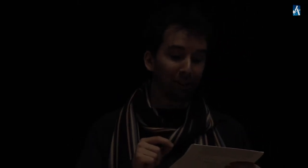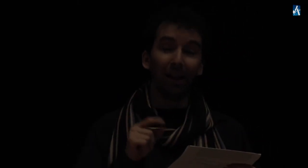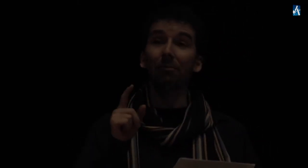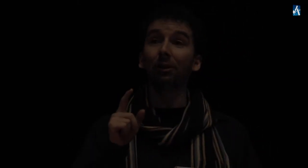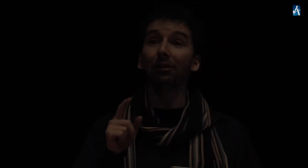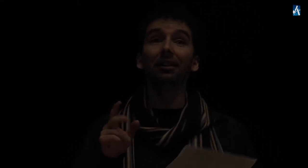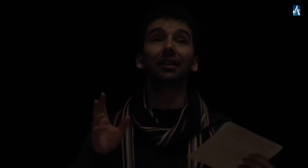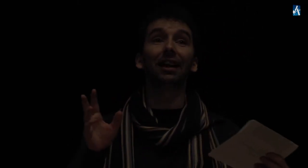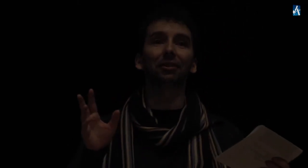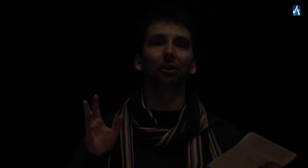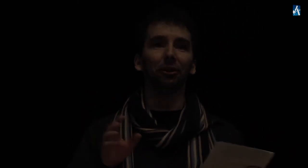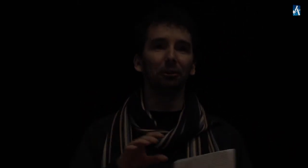qu'il aime, Cassandre.